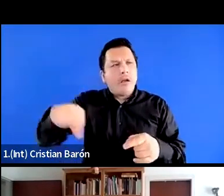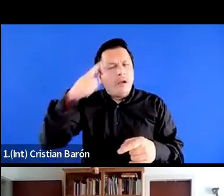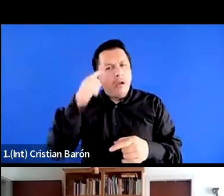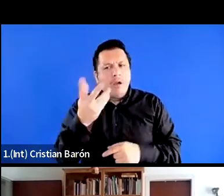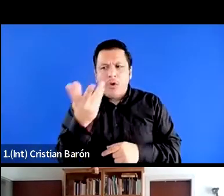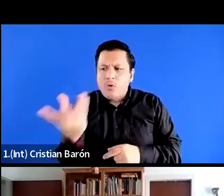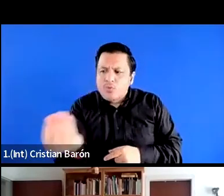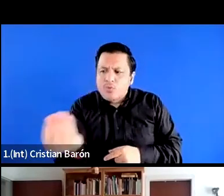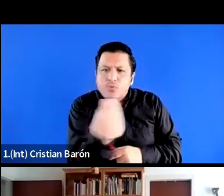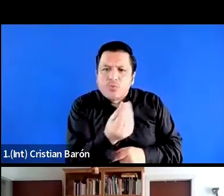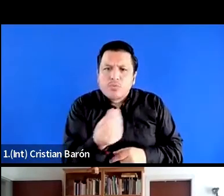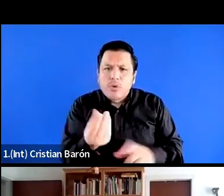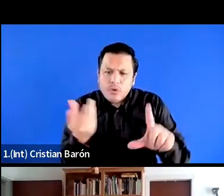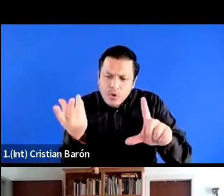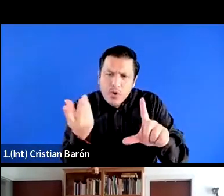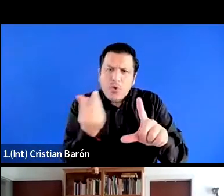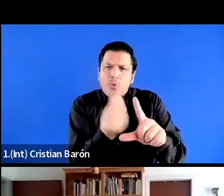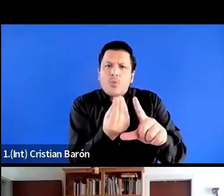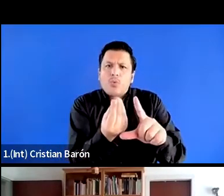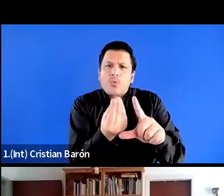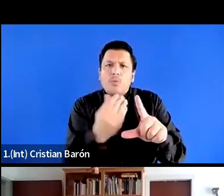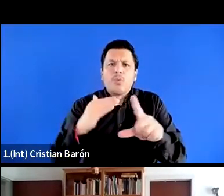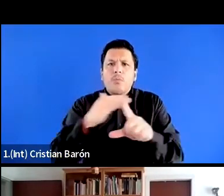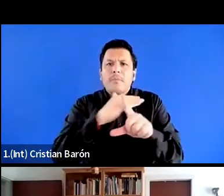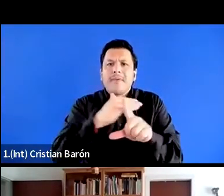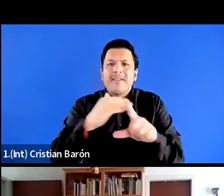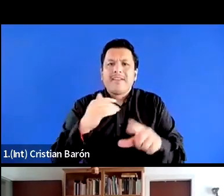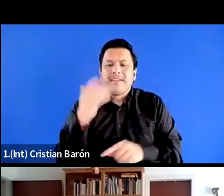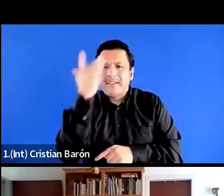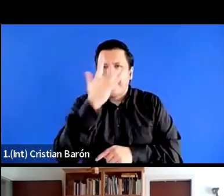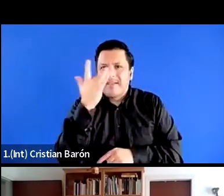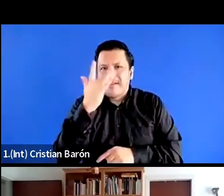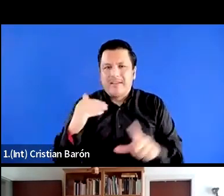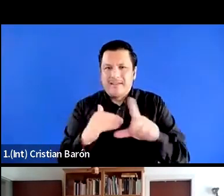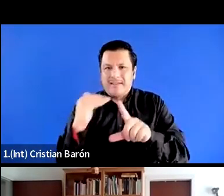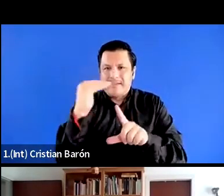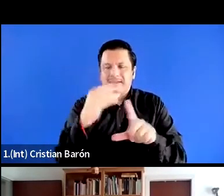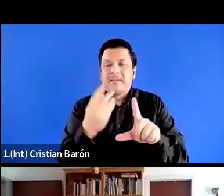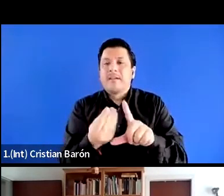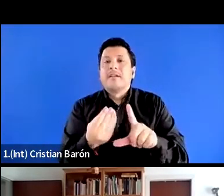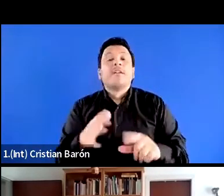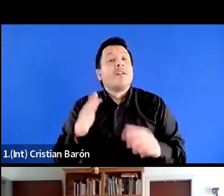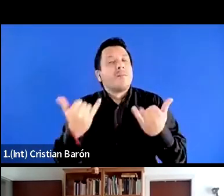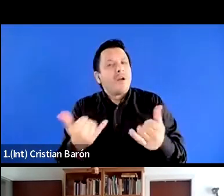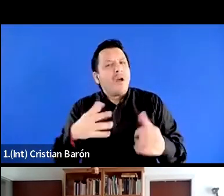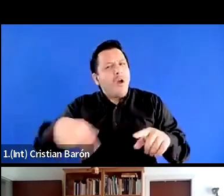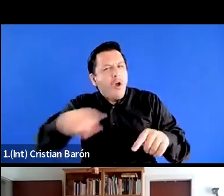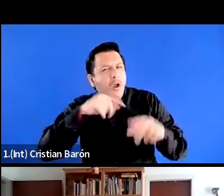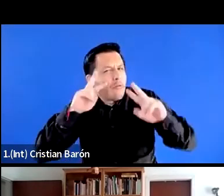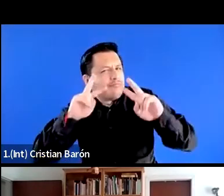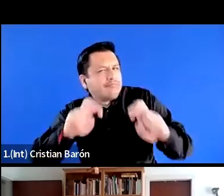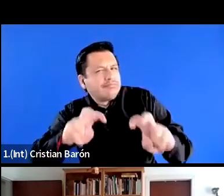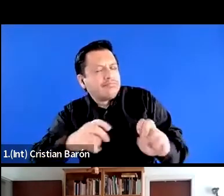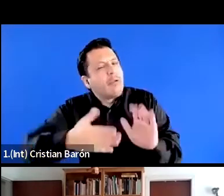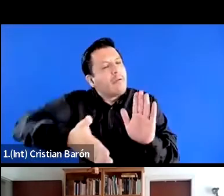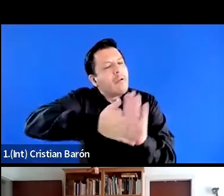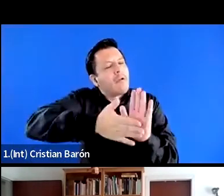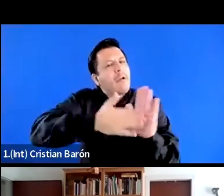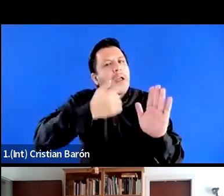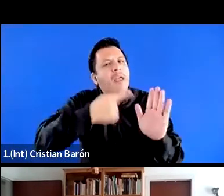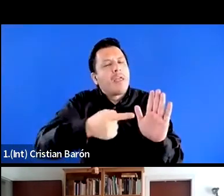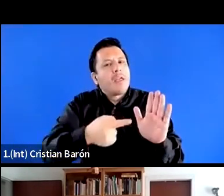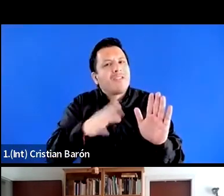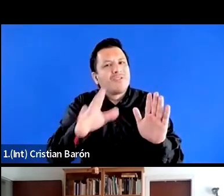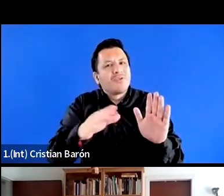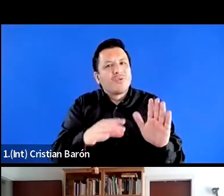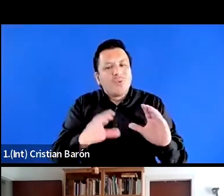demográfico como clase media negra. No obstante, la evidencia empírica ha mostrado que la definición de clase